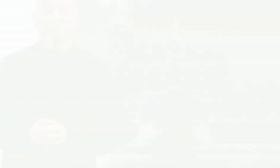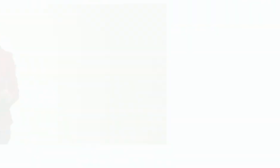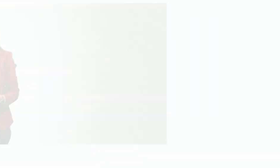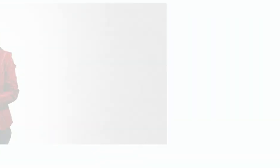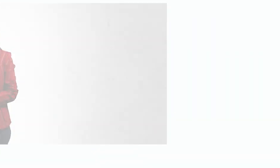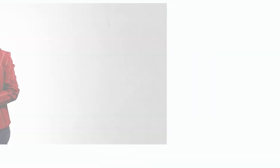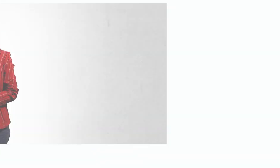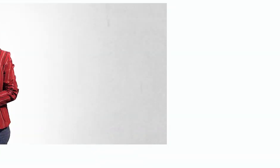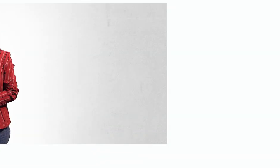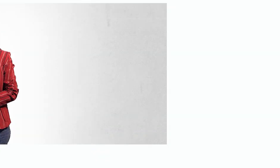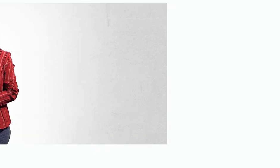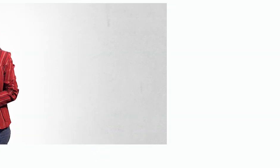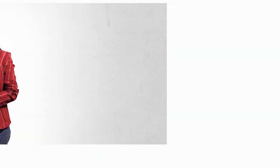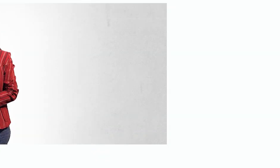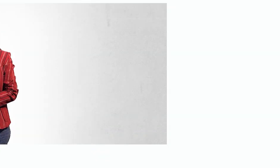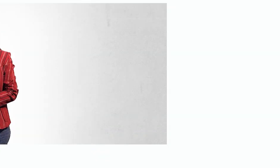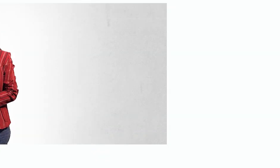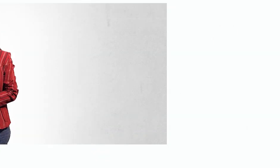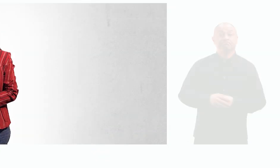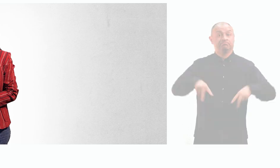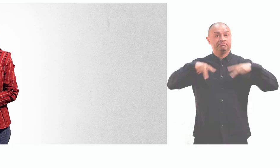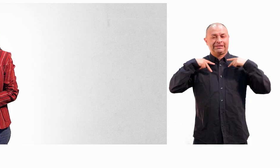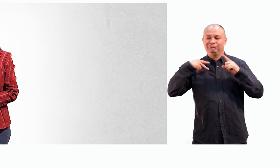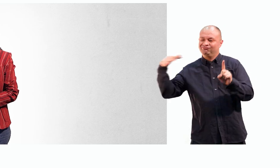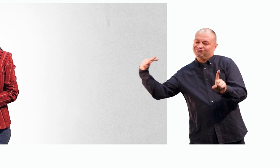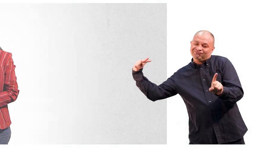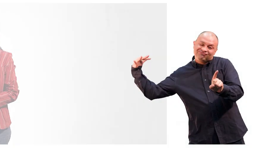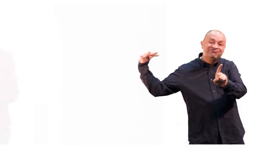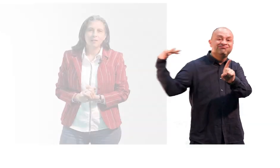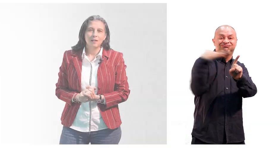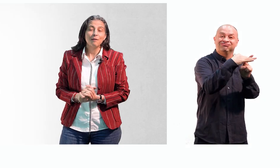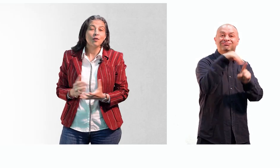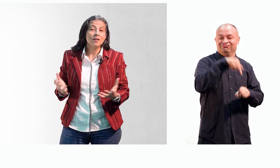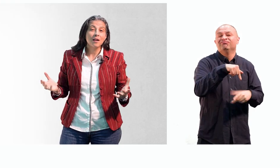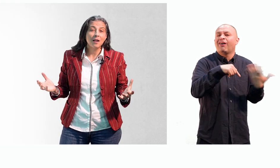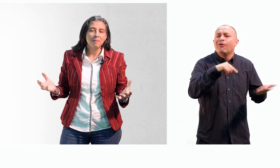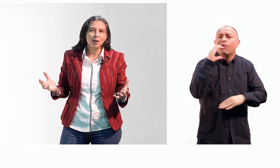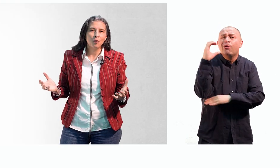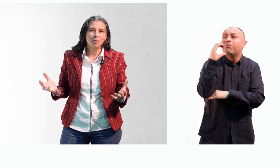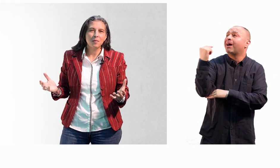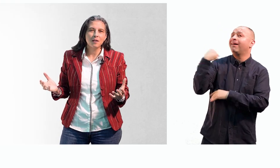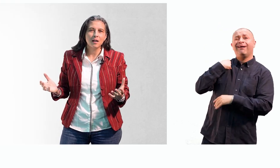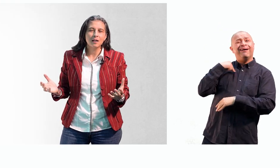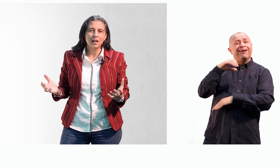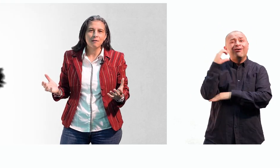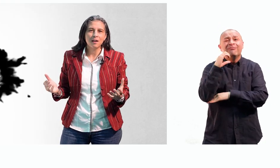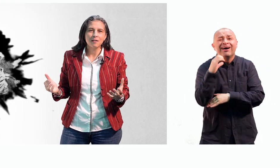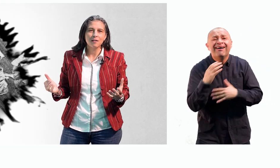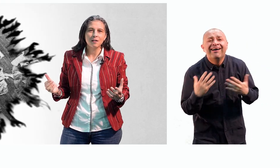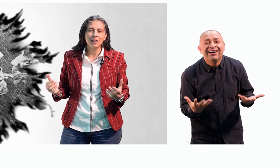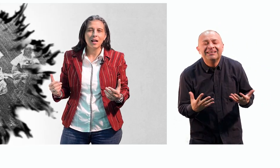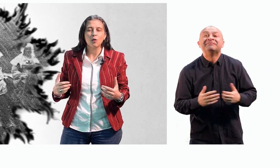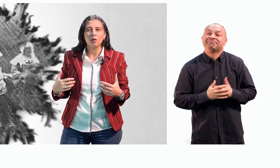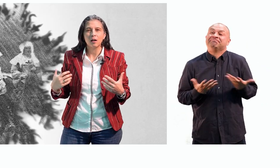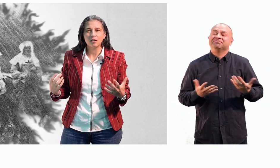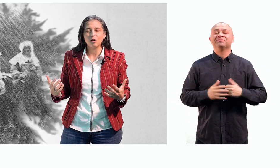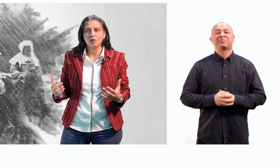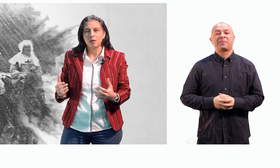Ahora bien, ¿cómo llega la influencia de Lepé a Colombia? La influencia de Lepé a Colombia llega a través de la congregación de